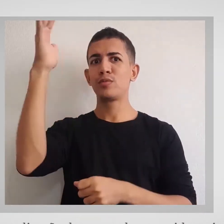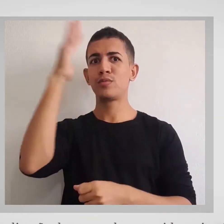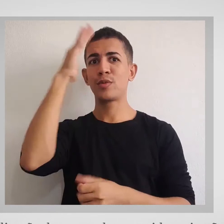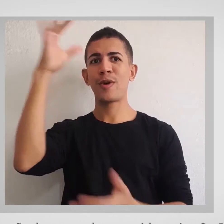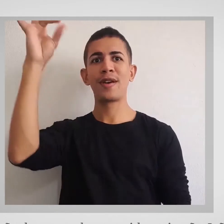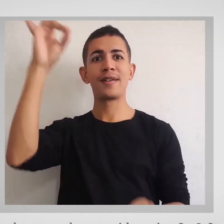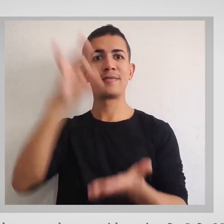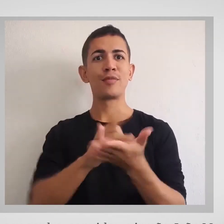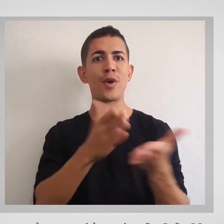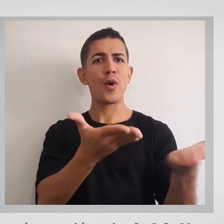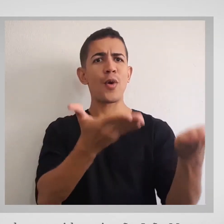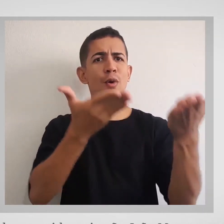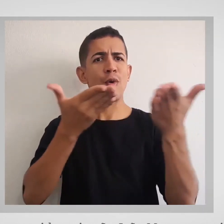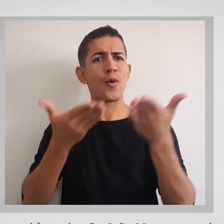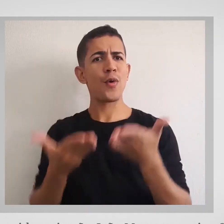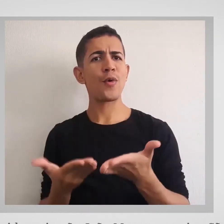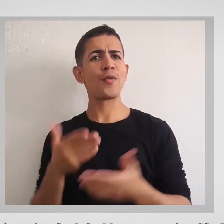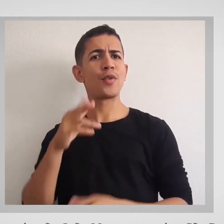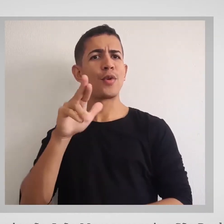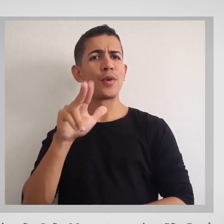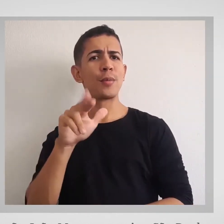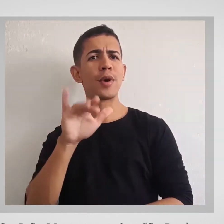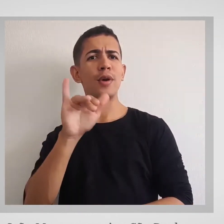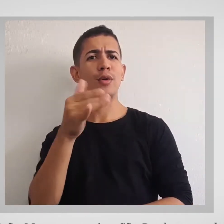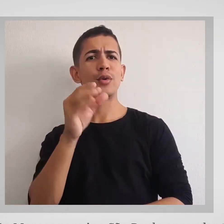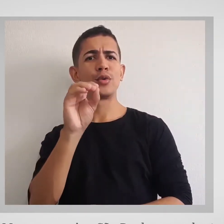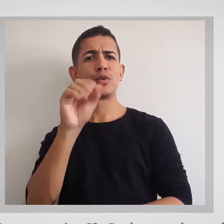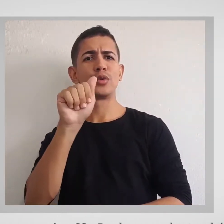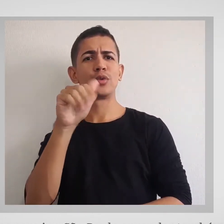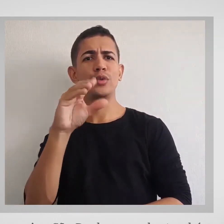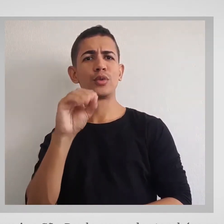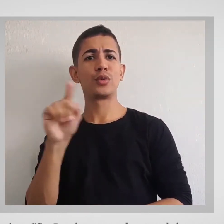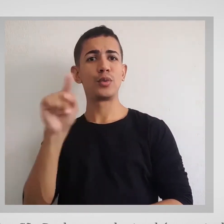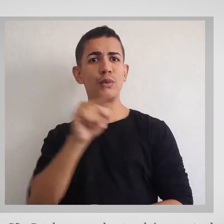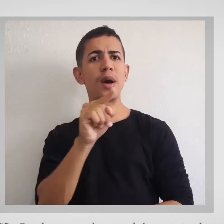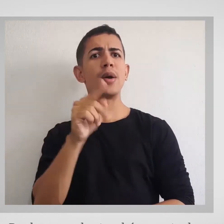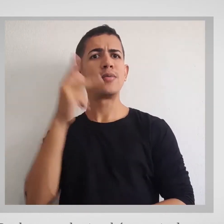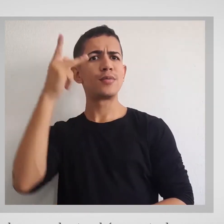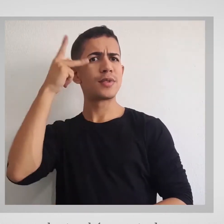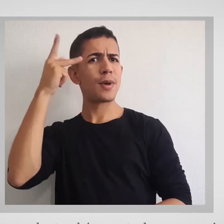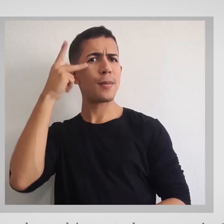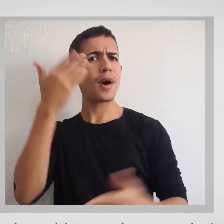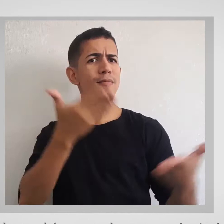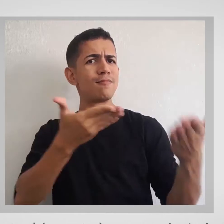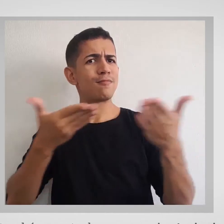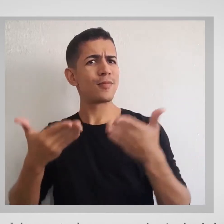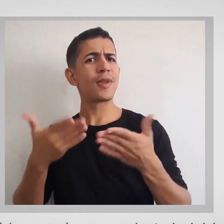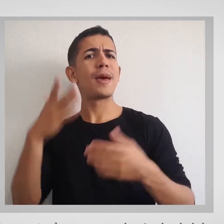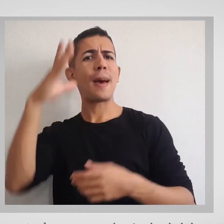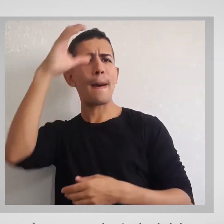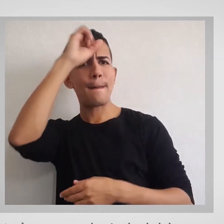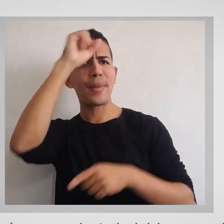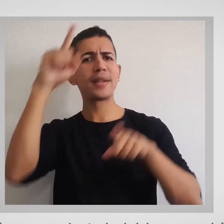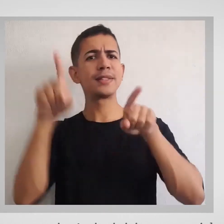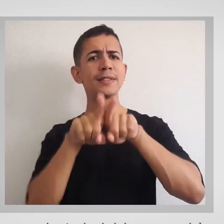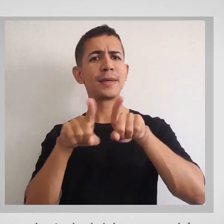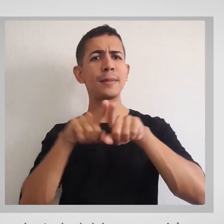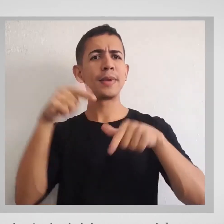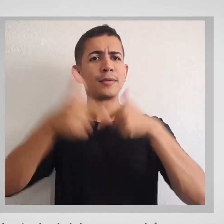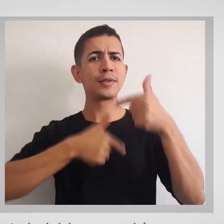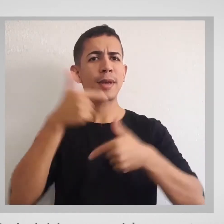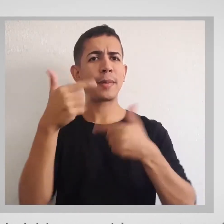sonho, convidou o irmão João Marcos para ir a São Paulo aprender também a arte da marcenaria. Assim,